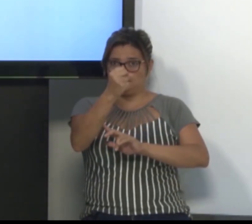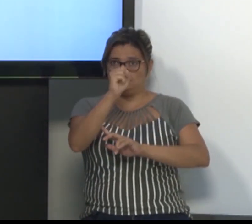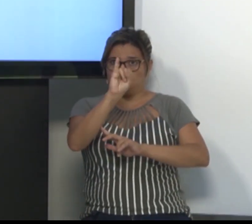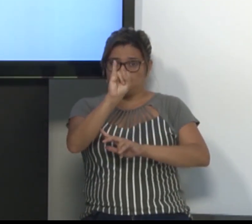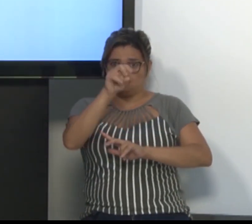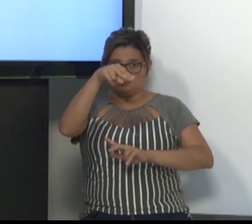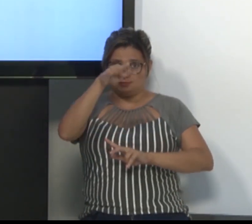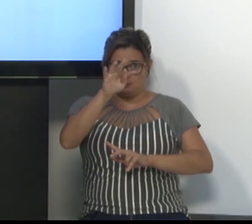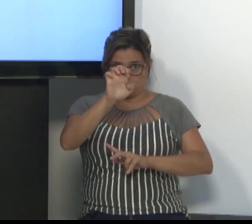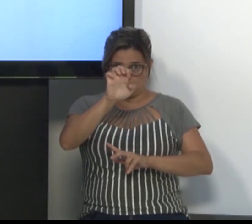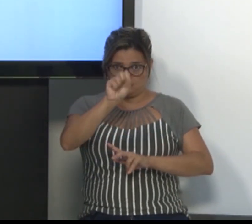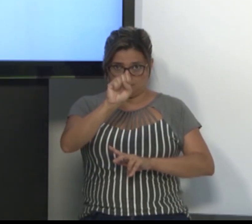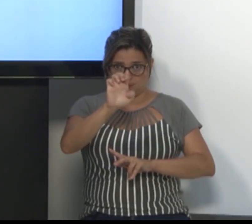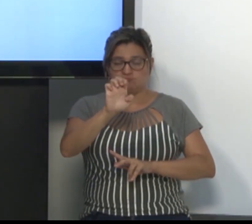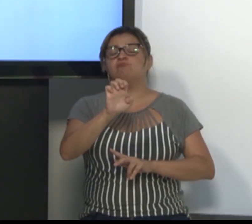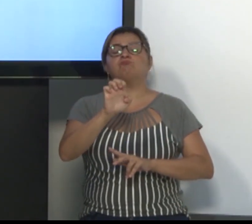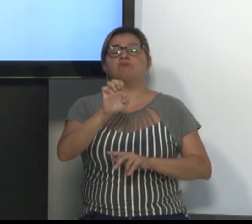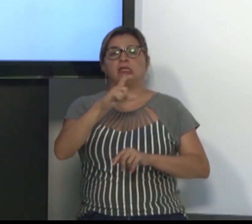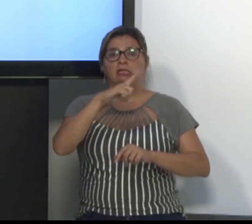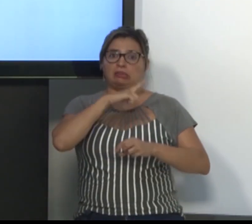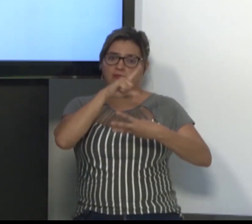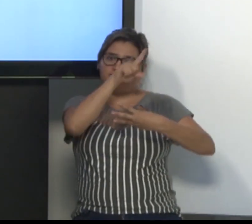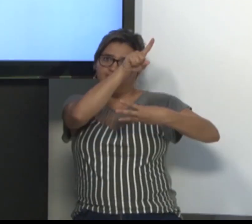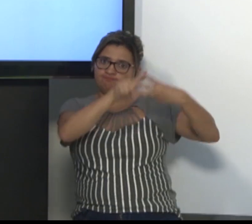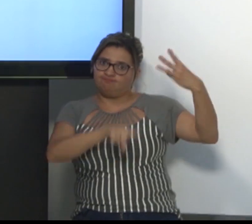A síntese, ela tem três tipos.